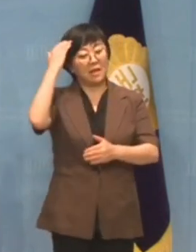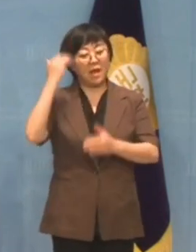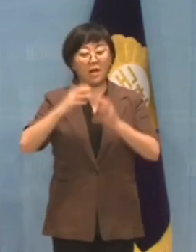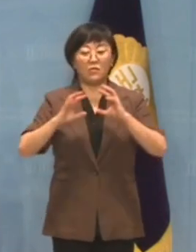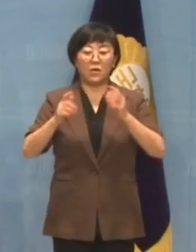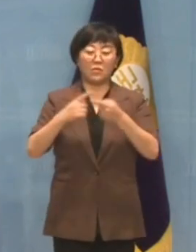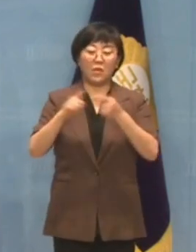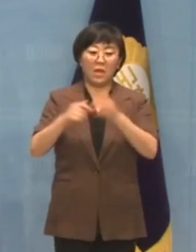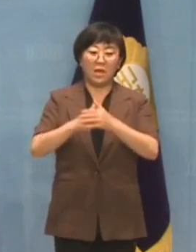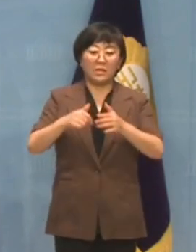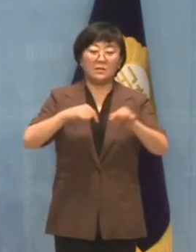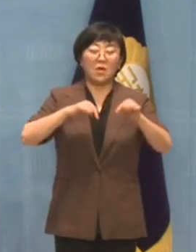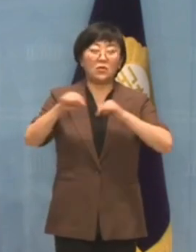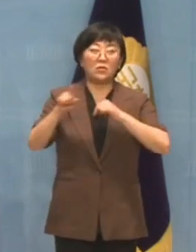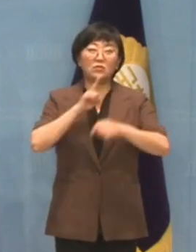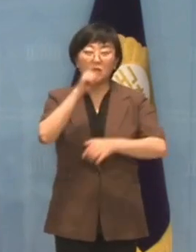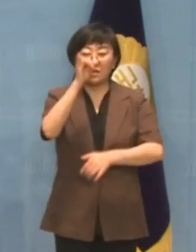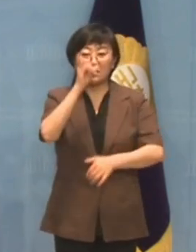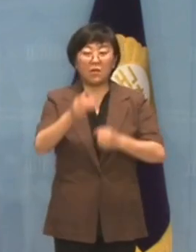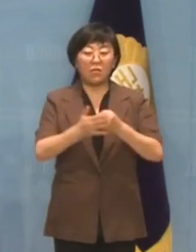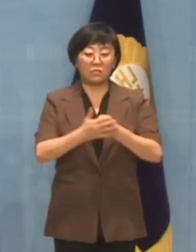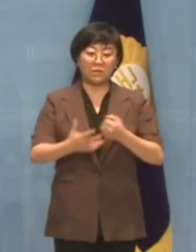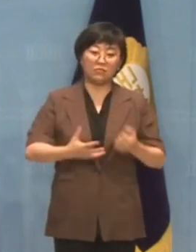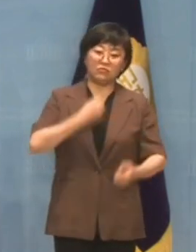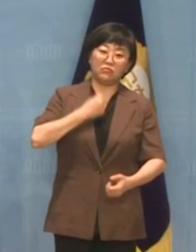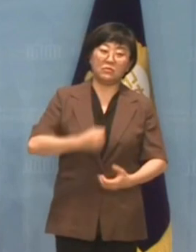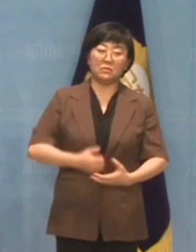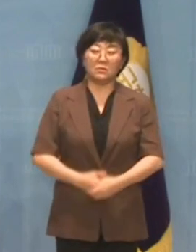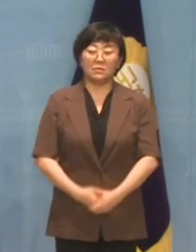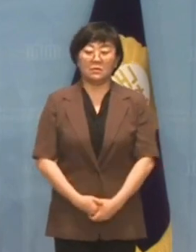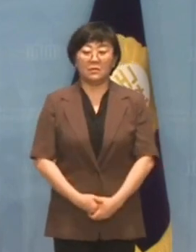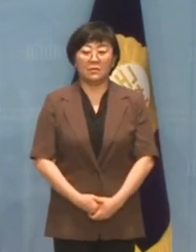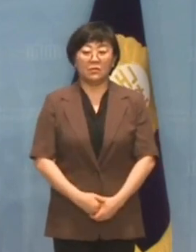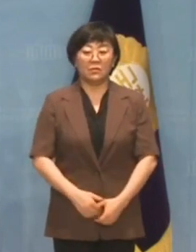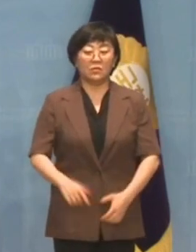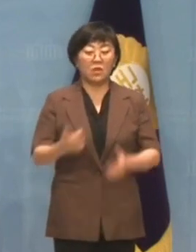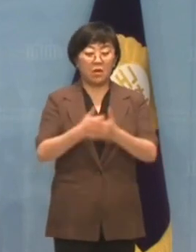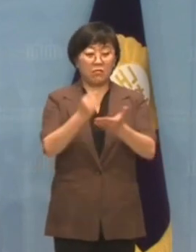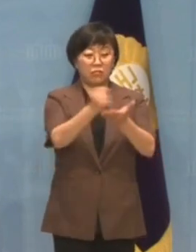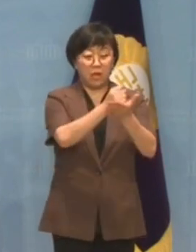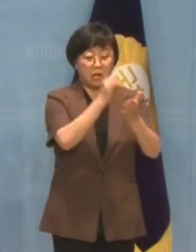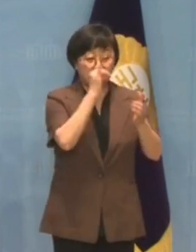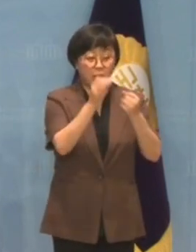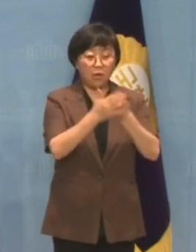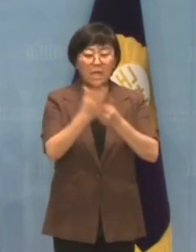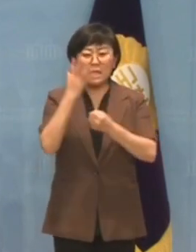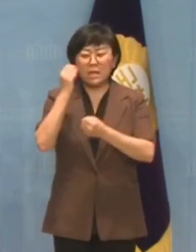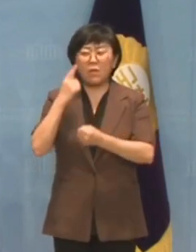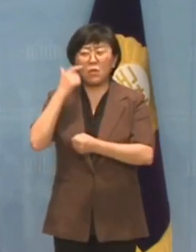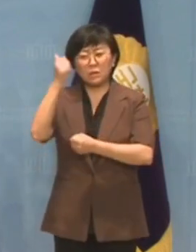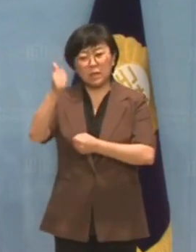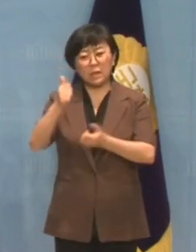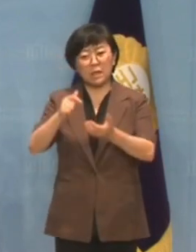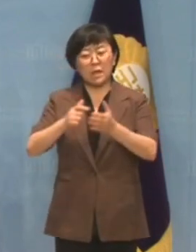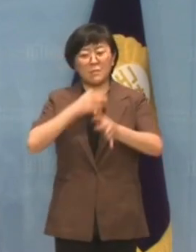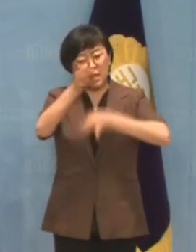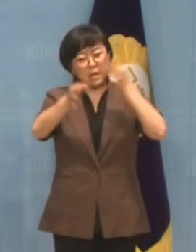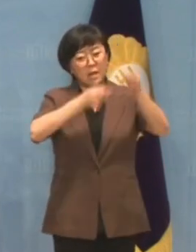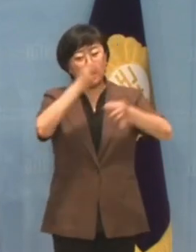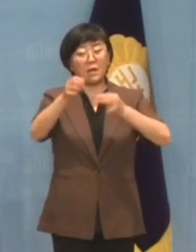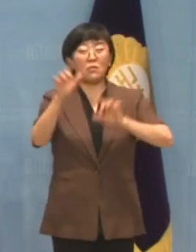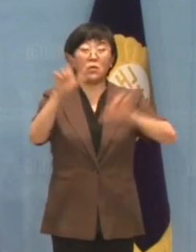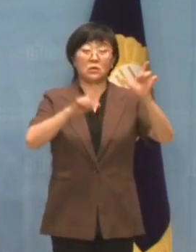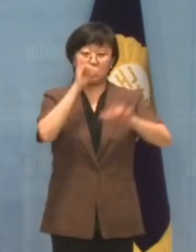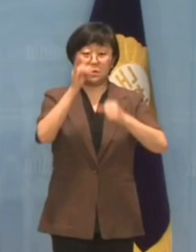정교일치를 주장하는 사람이 나타나다니 충격적입니다. 무속인이 등장하고 이상한 목사가 큰소리치는 것을